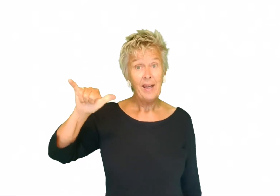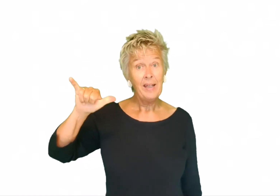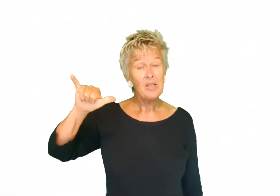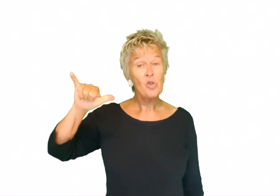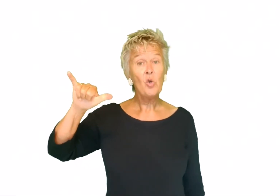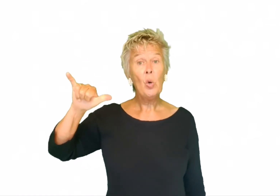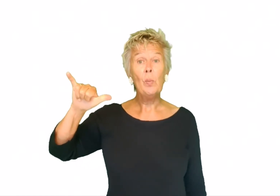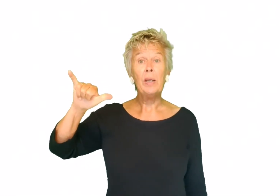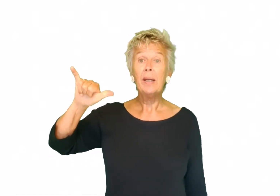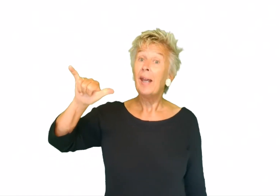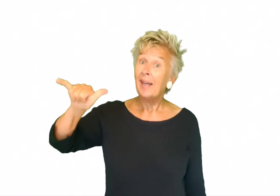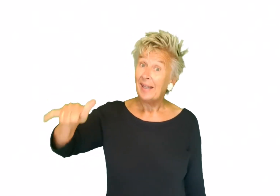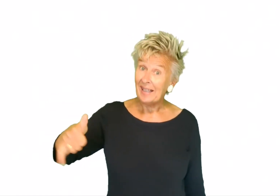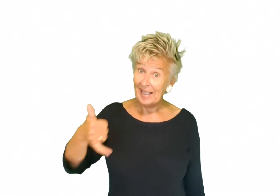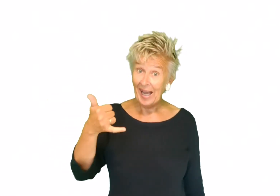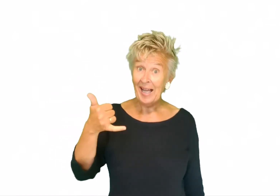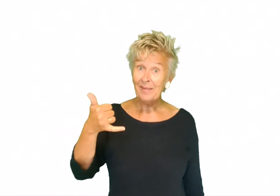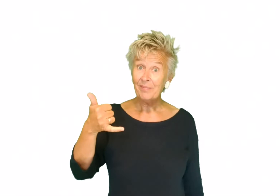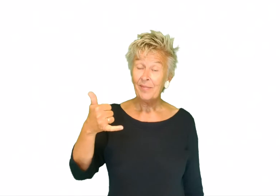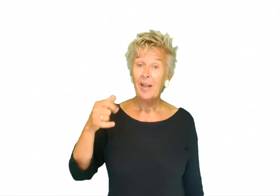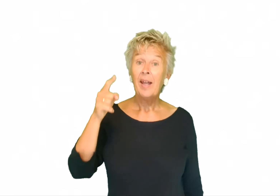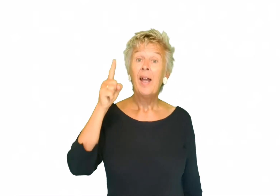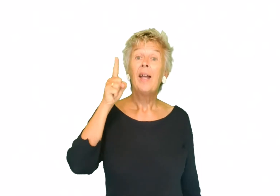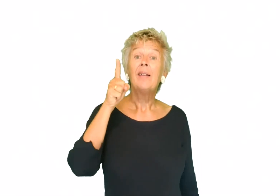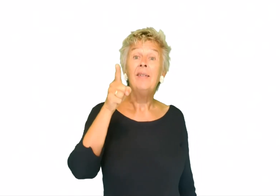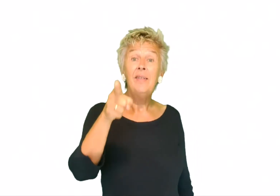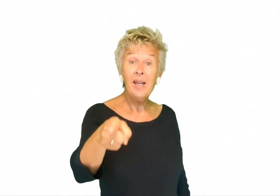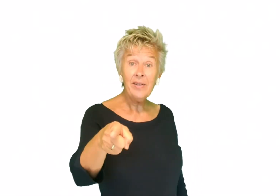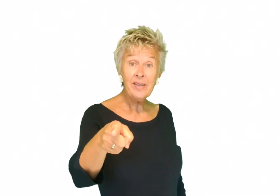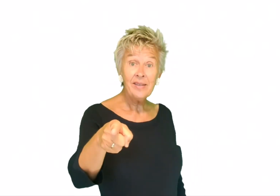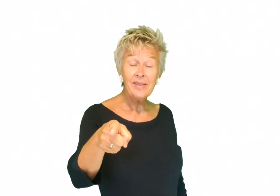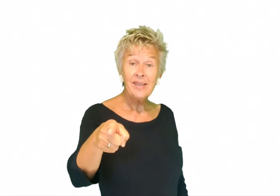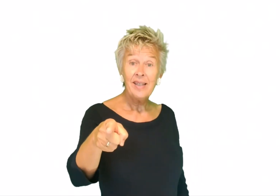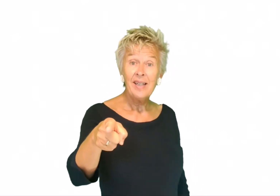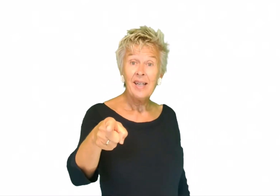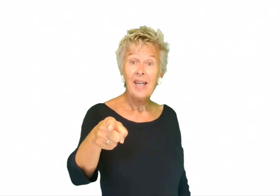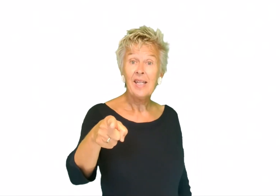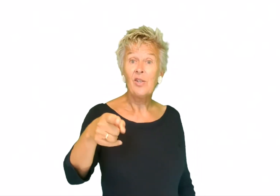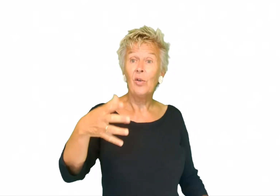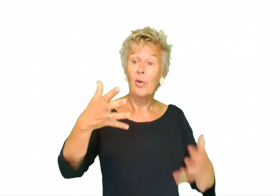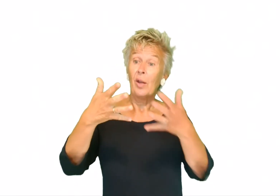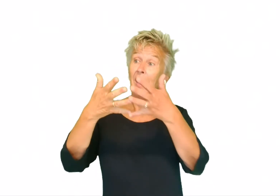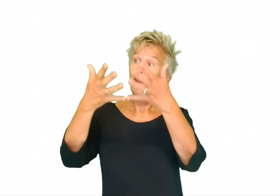En het is dus een combi. Ja, dat is de natuur.